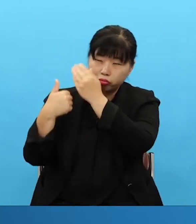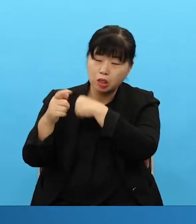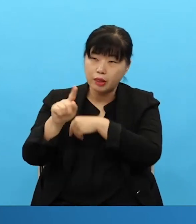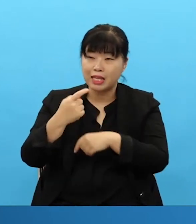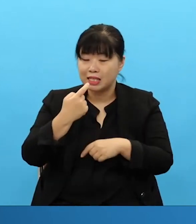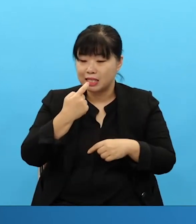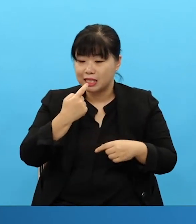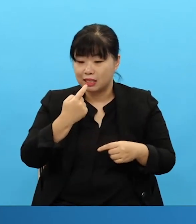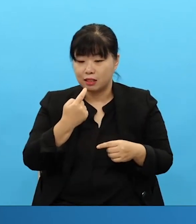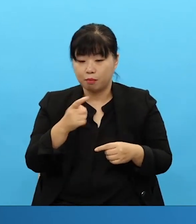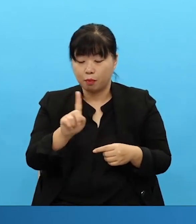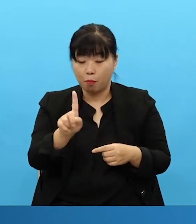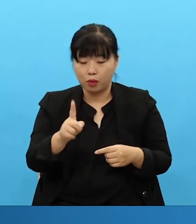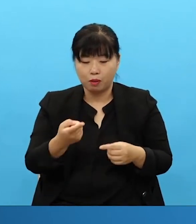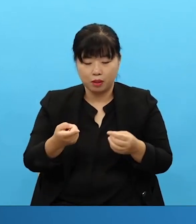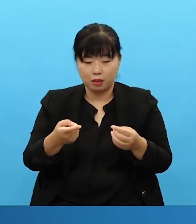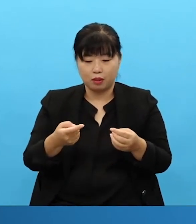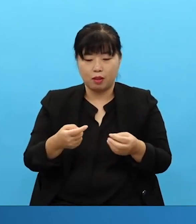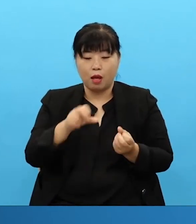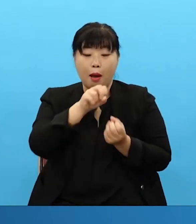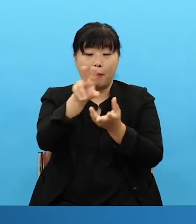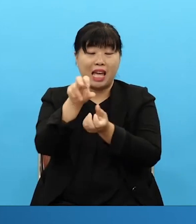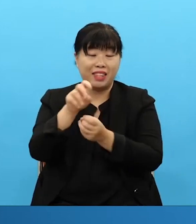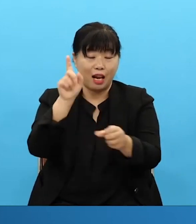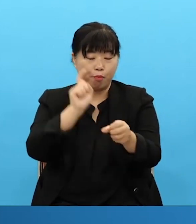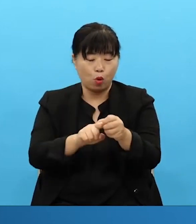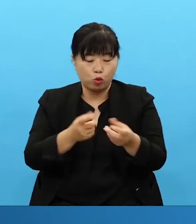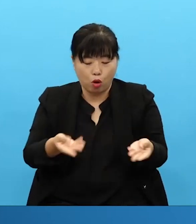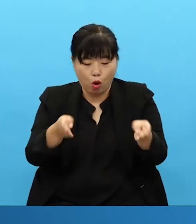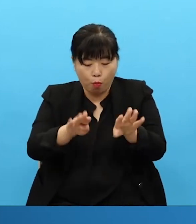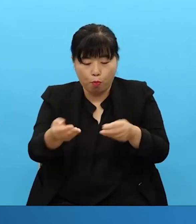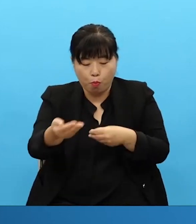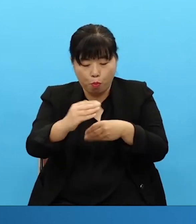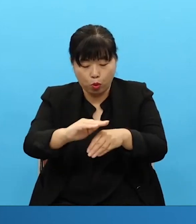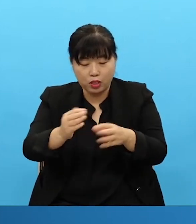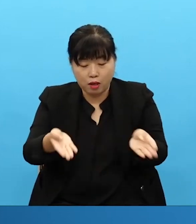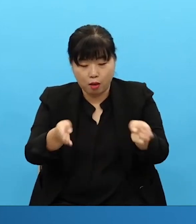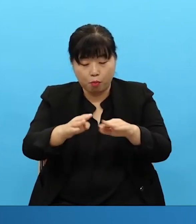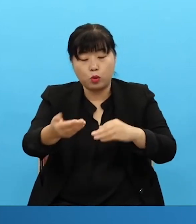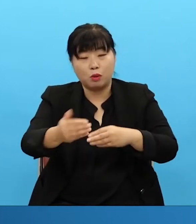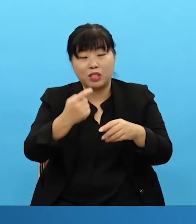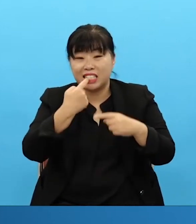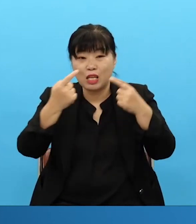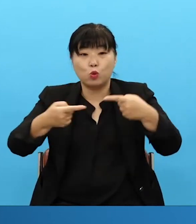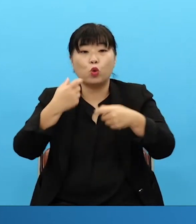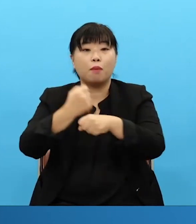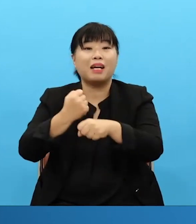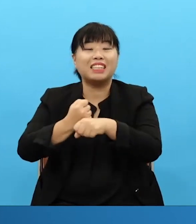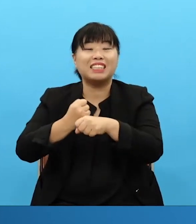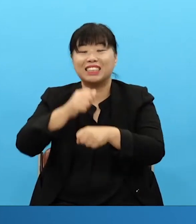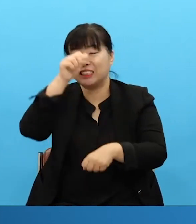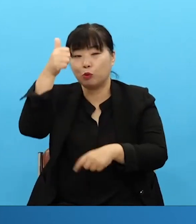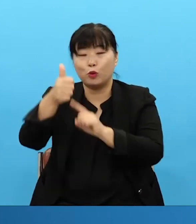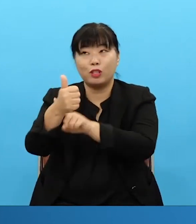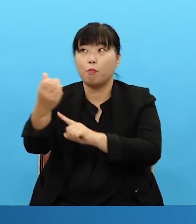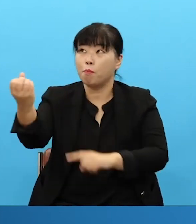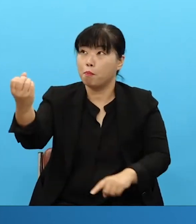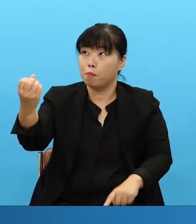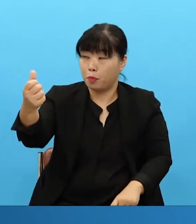And so there was this one elder who was making wrapping paper or delivery paper and I said you match with the agent so you're bound to well and quick to catch onto this.